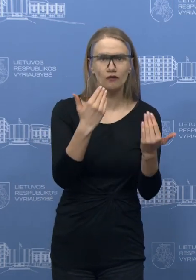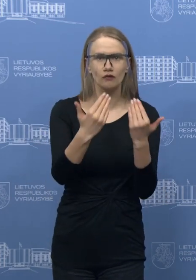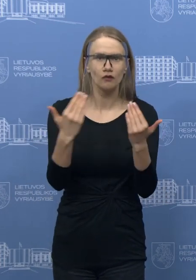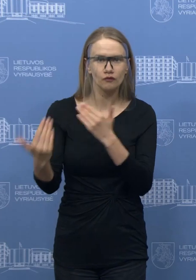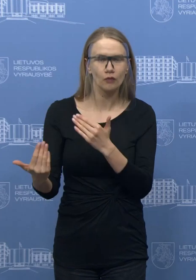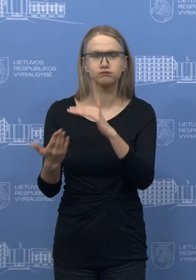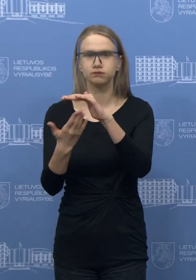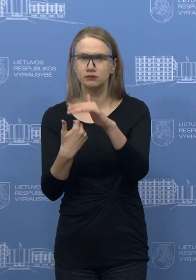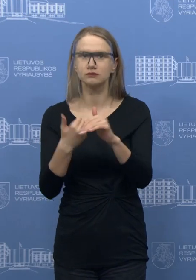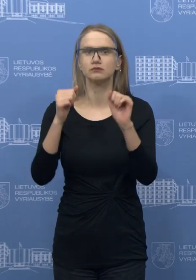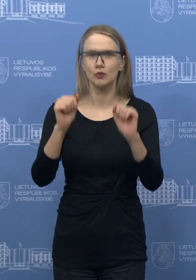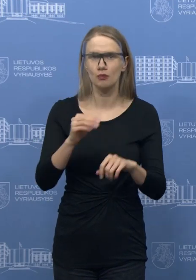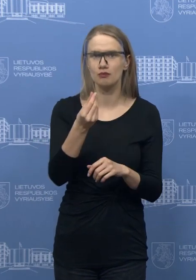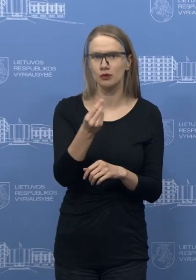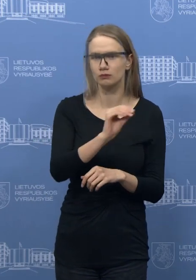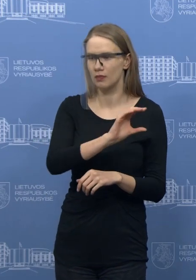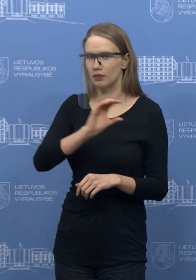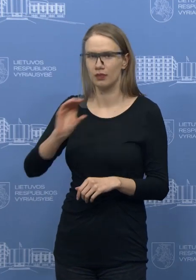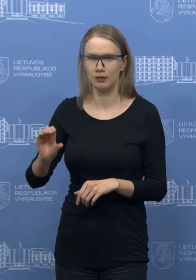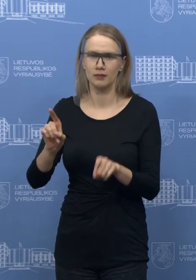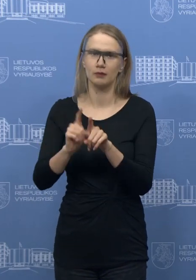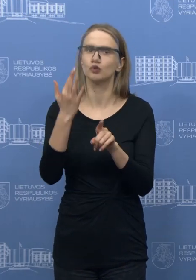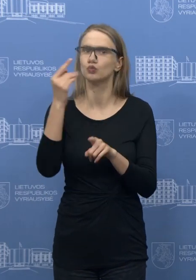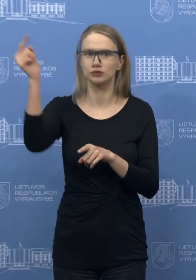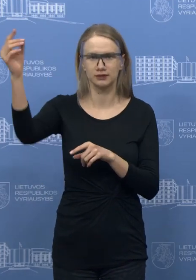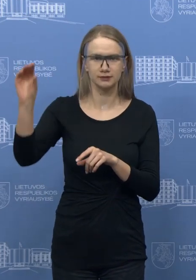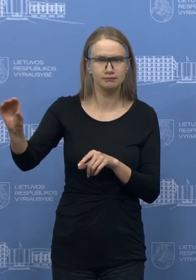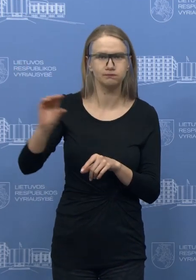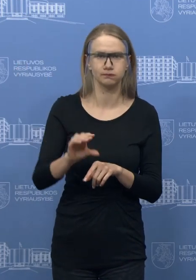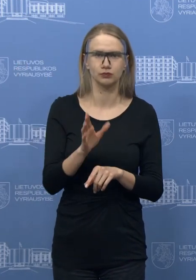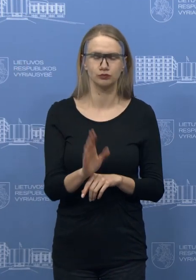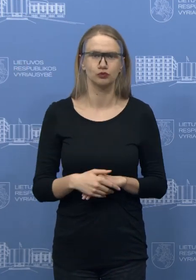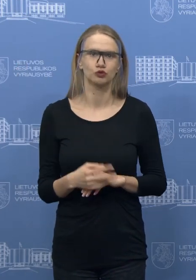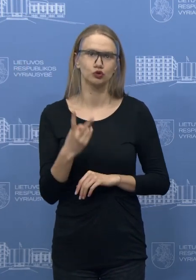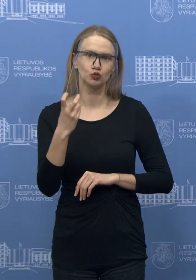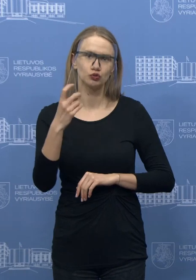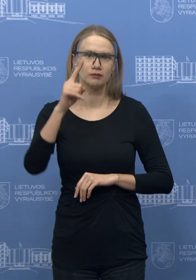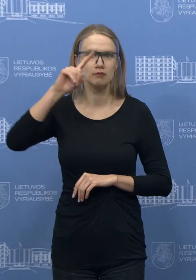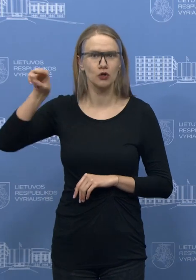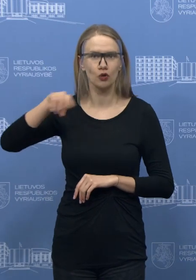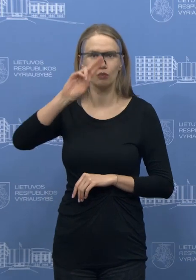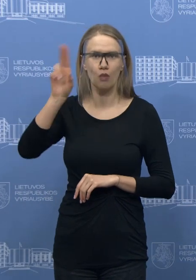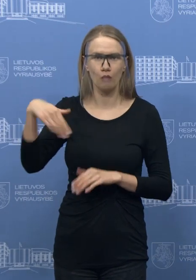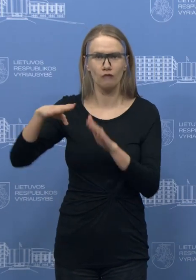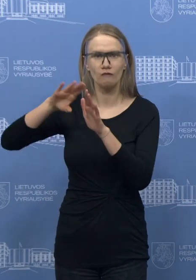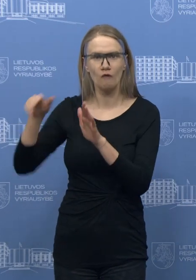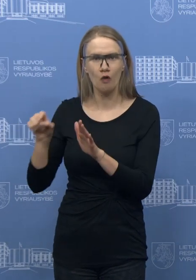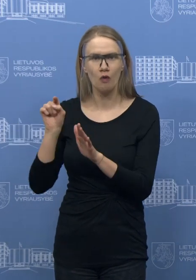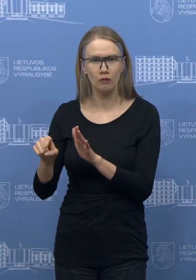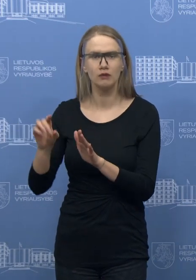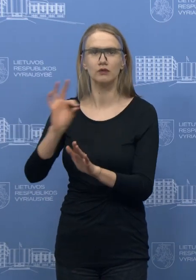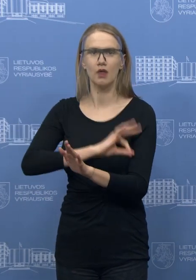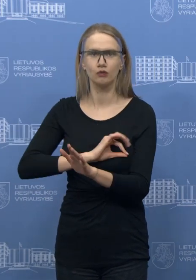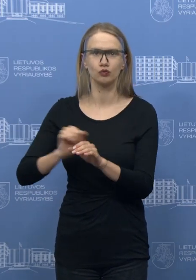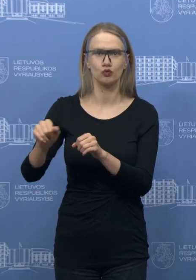Lietuvos ir ūsienio. Tai būtų tikrai papildoma injekcija, gerokai didesnį negu 200 milijonų. Stengiamės pritraukti ir daugiau lėšių,